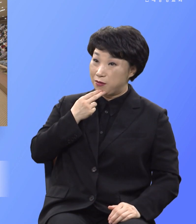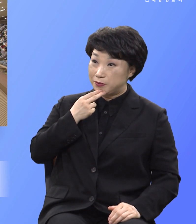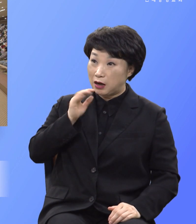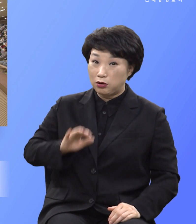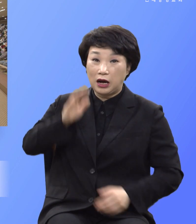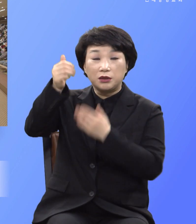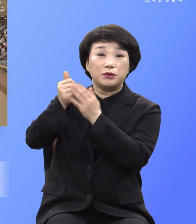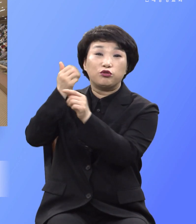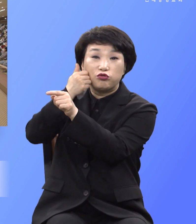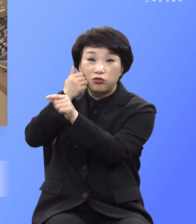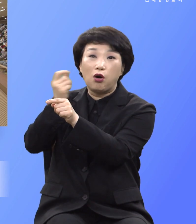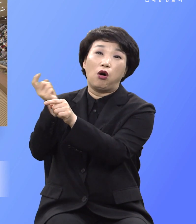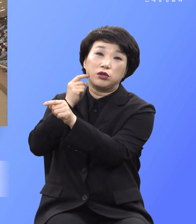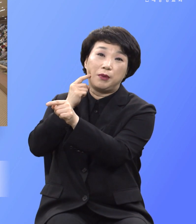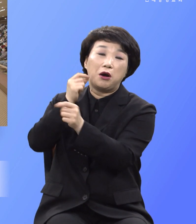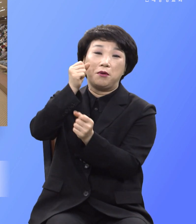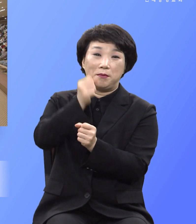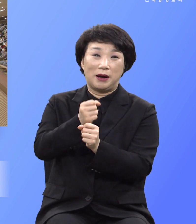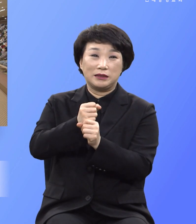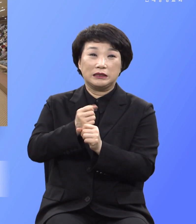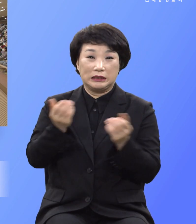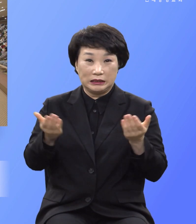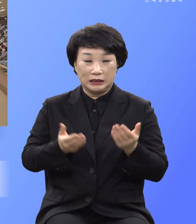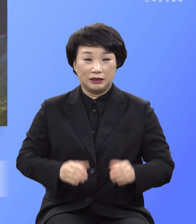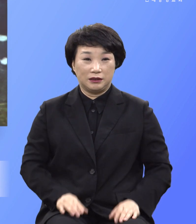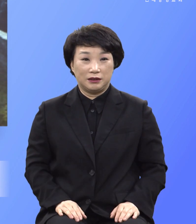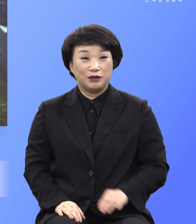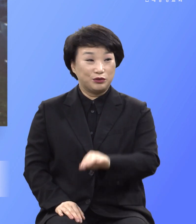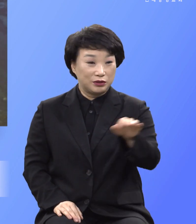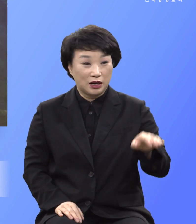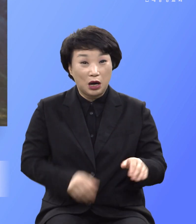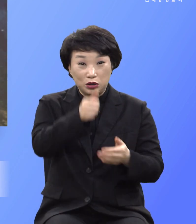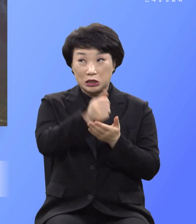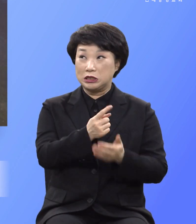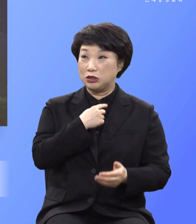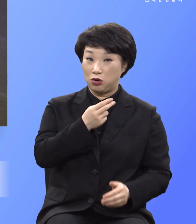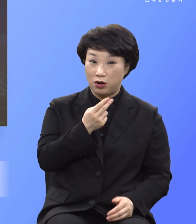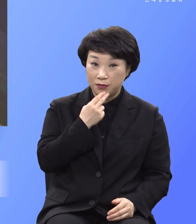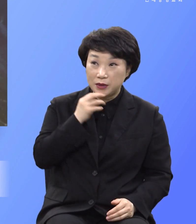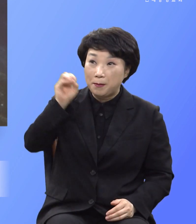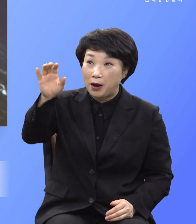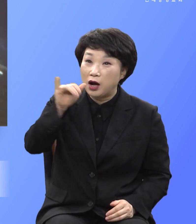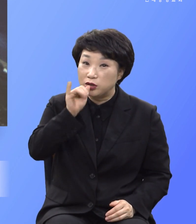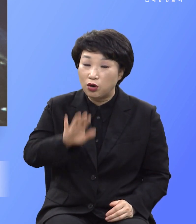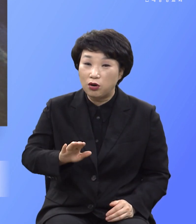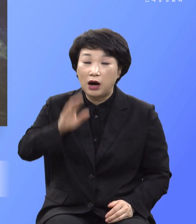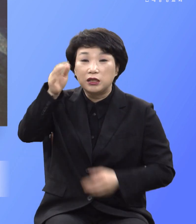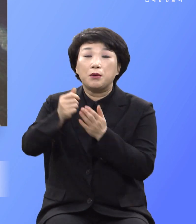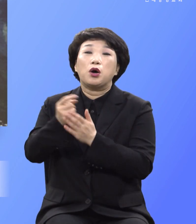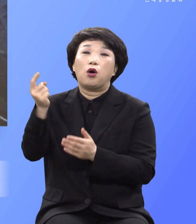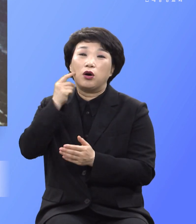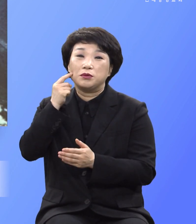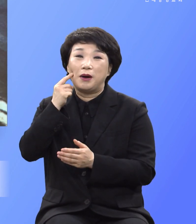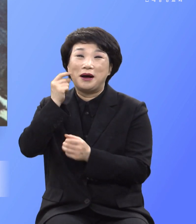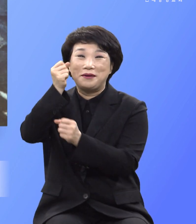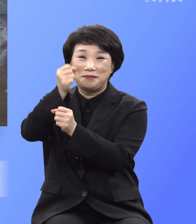거짓말하는 자로